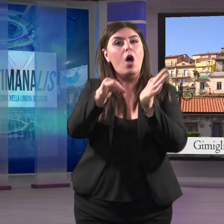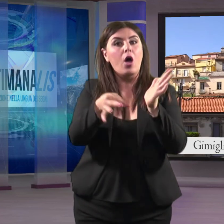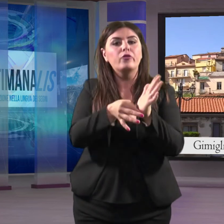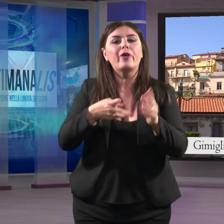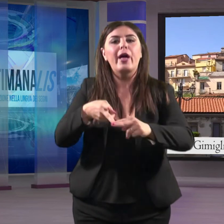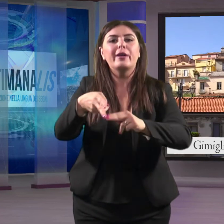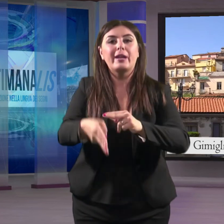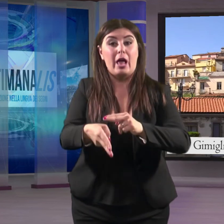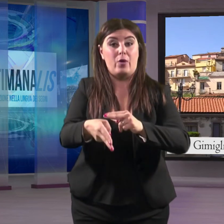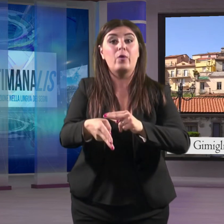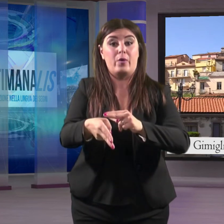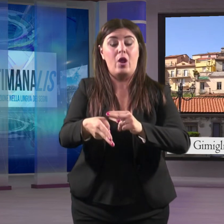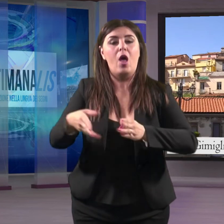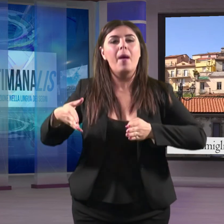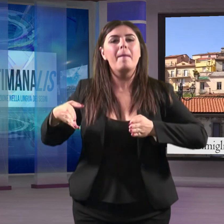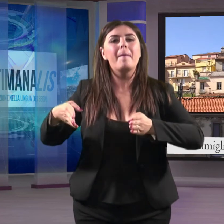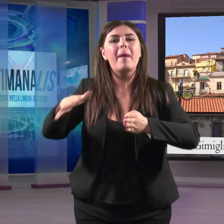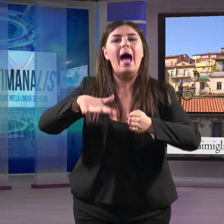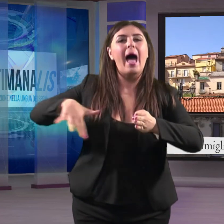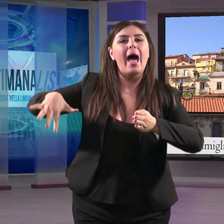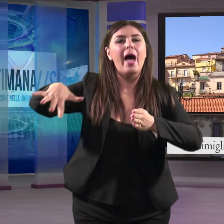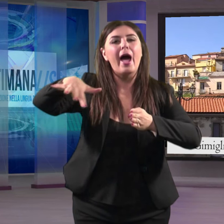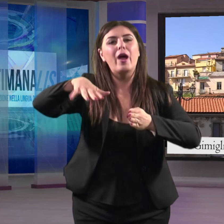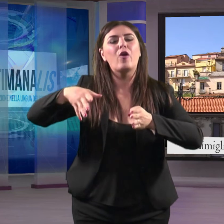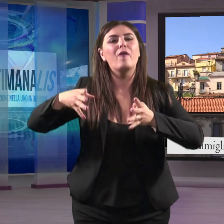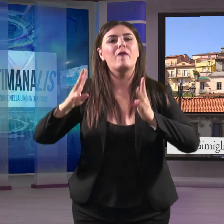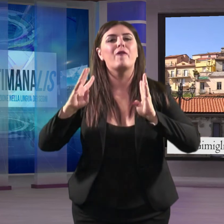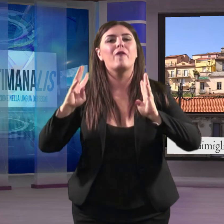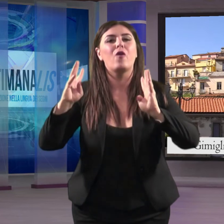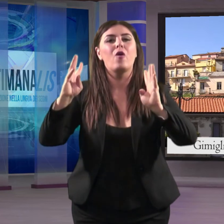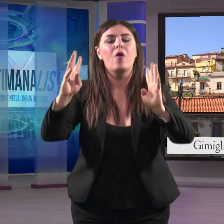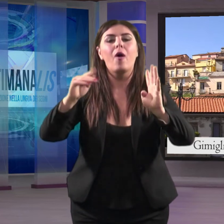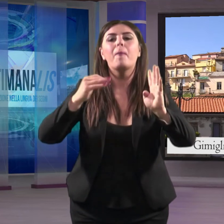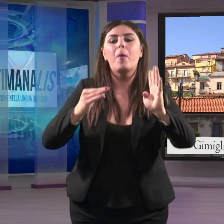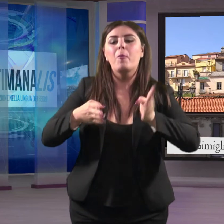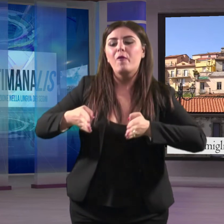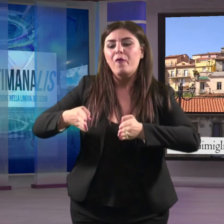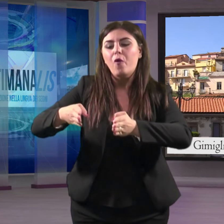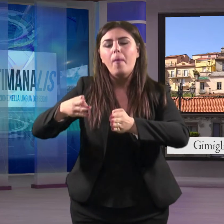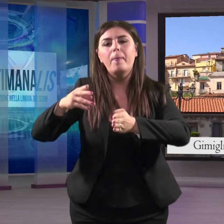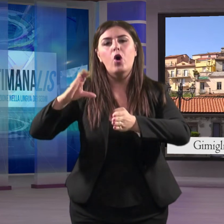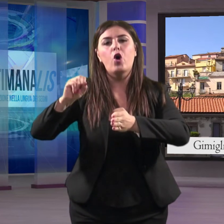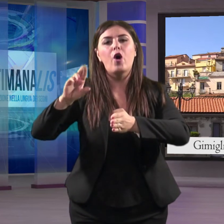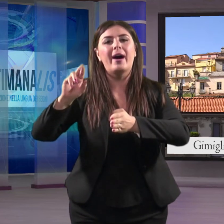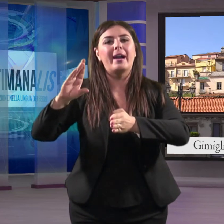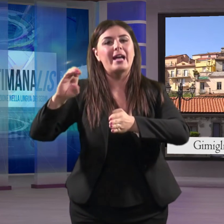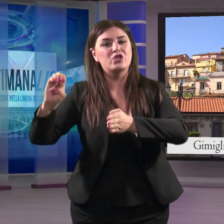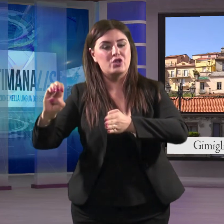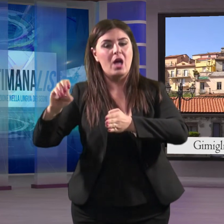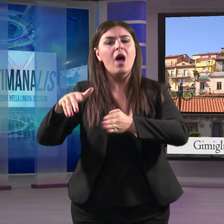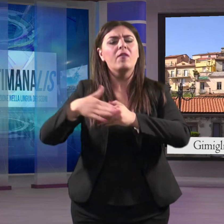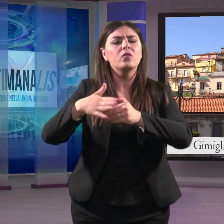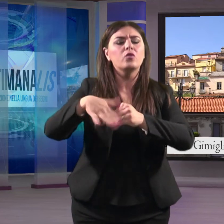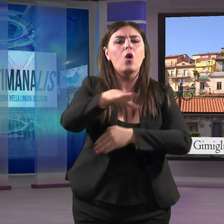sarà inaugurato anche il Parco Fluviale lungo il fiume Corace, nel tratto compreso tra la località